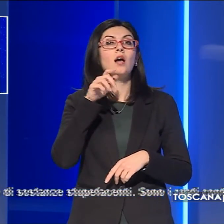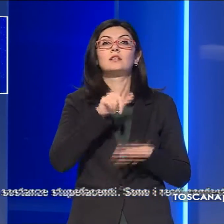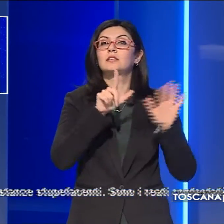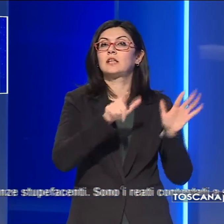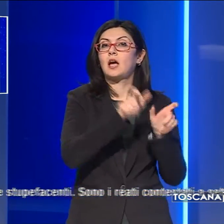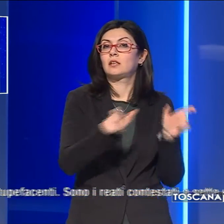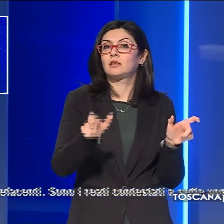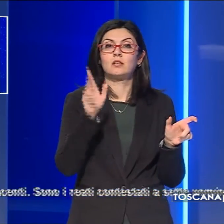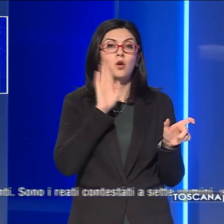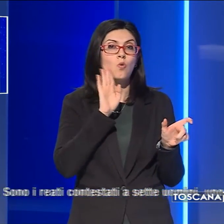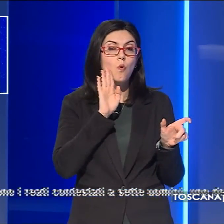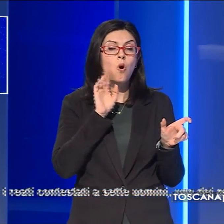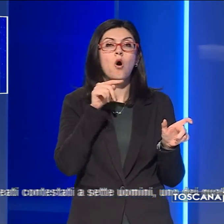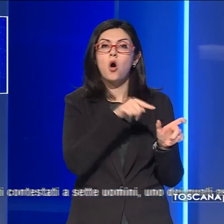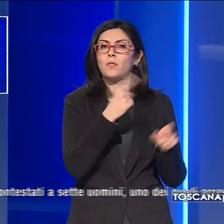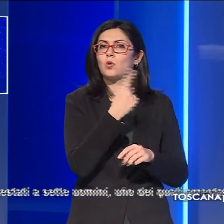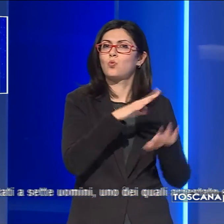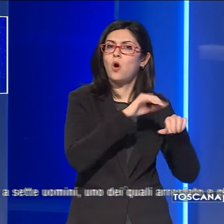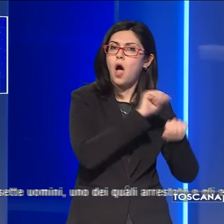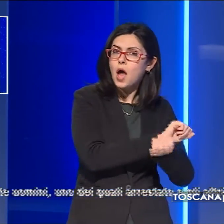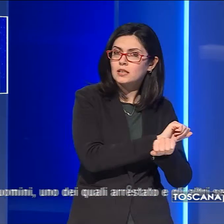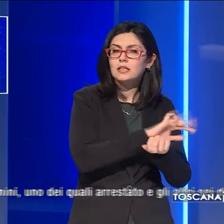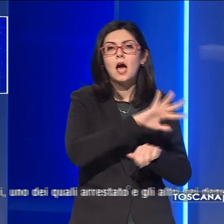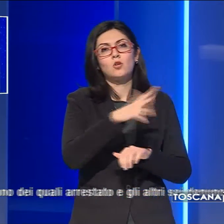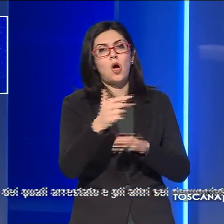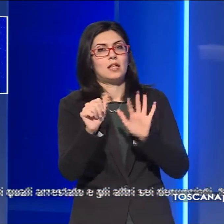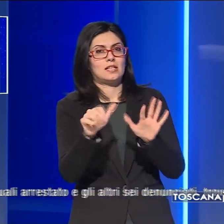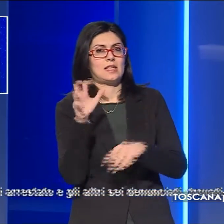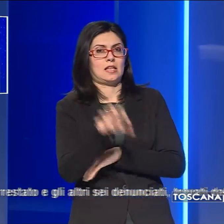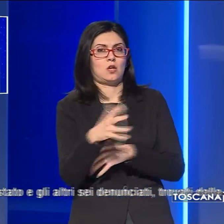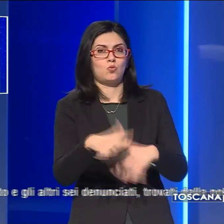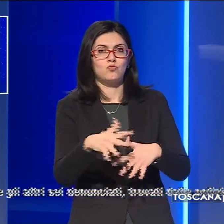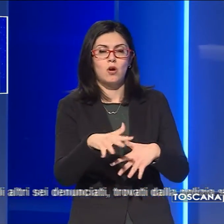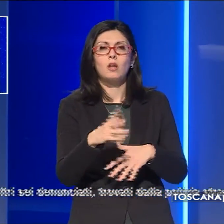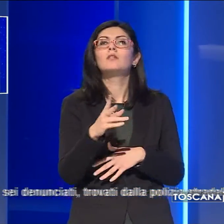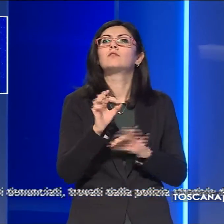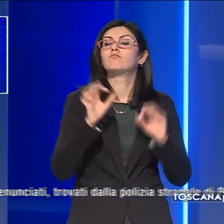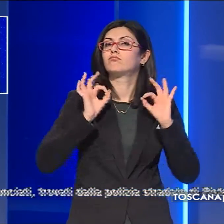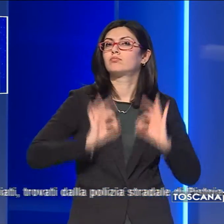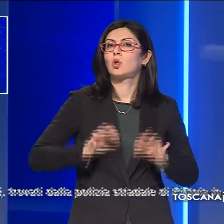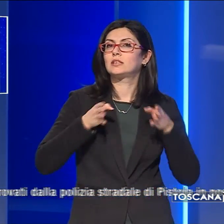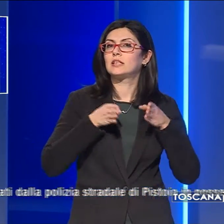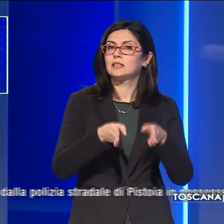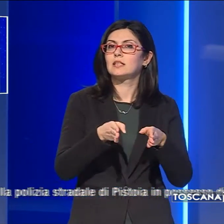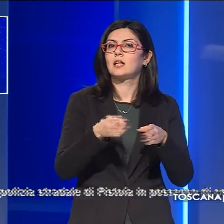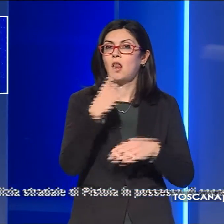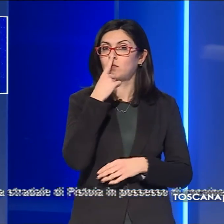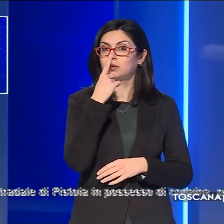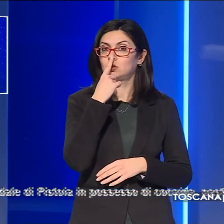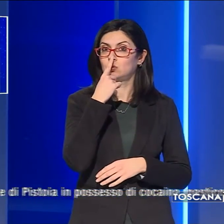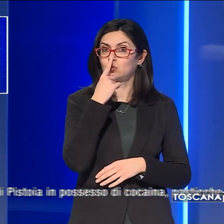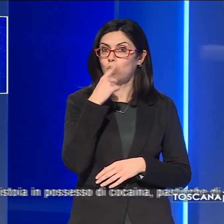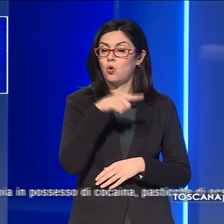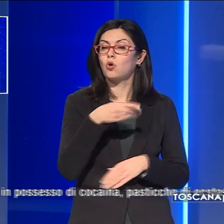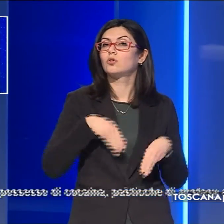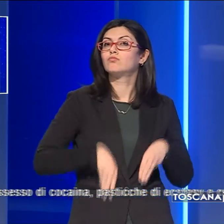a sette uomini uno dei quali arrestato e gli altri sei denunciati trovati dalla polizia stradale di Pistoia in